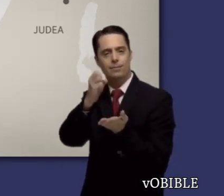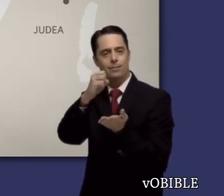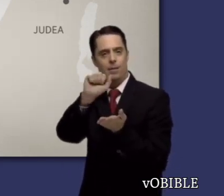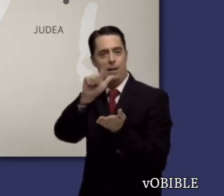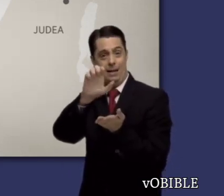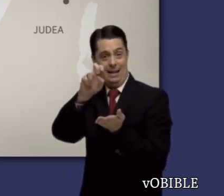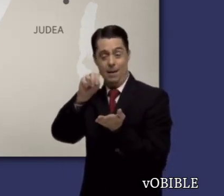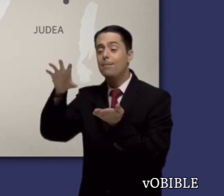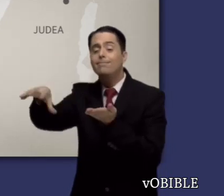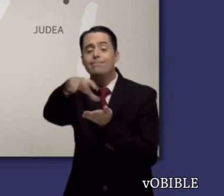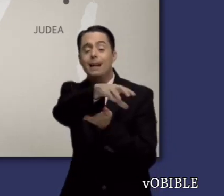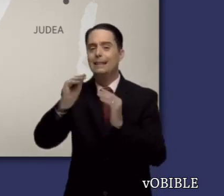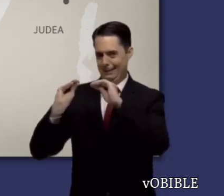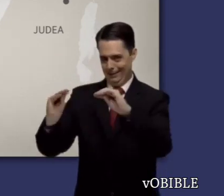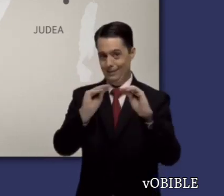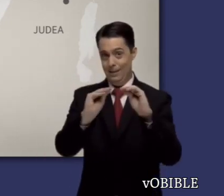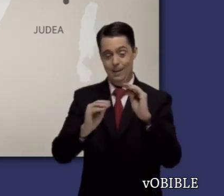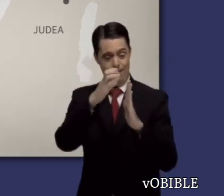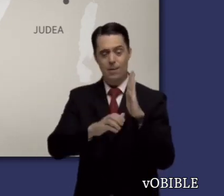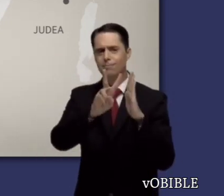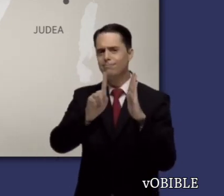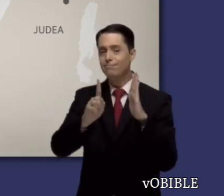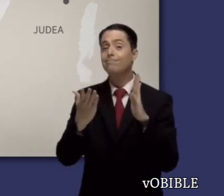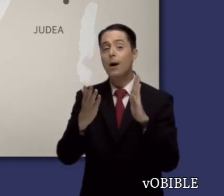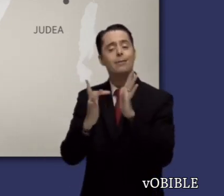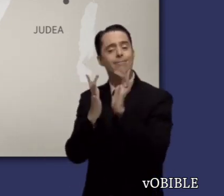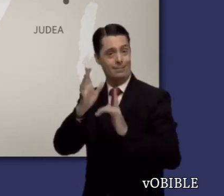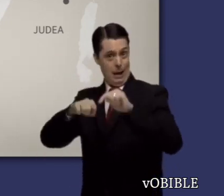y sus alrededores y los sucesos relacionados con su muerte.